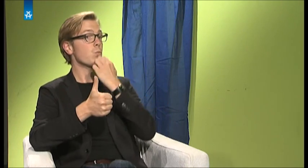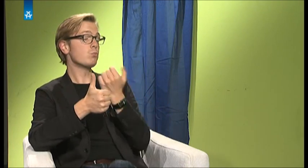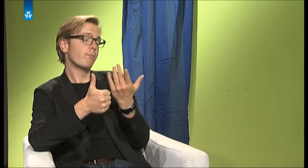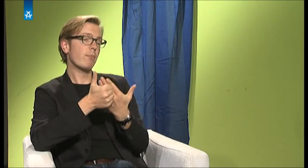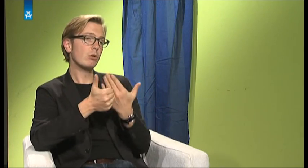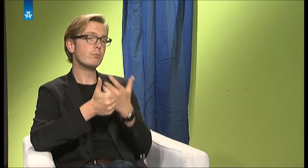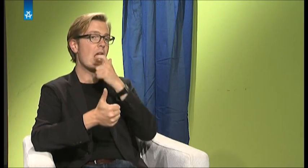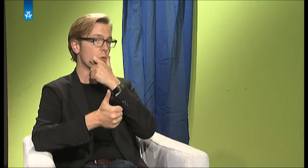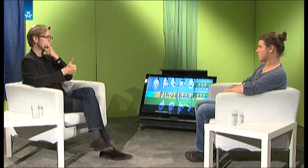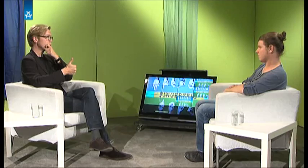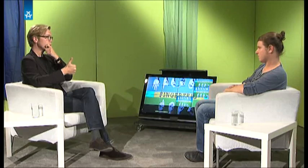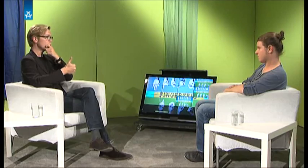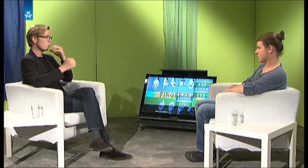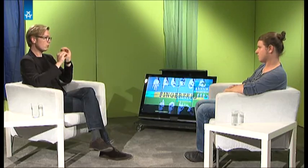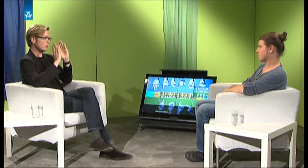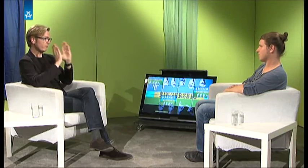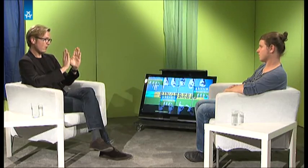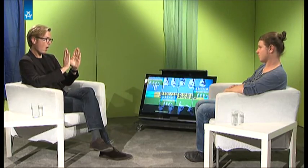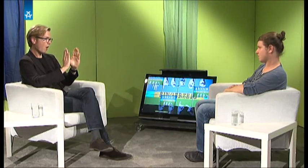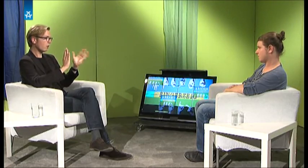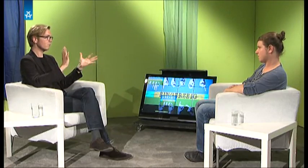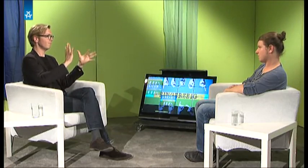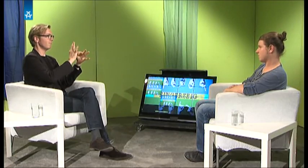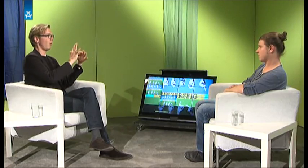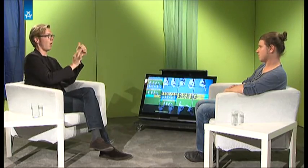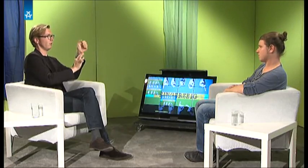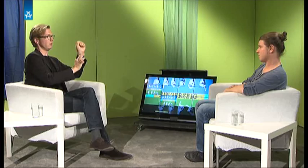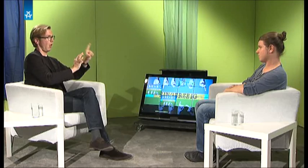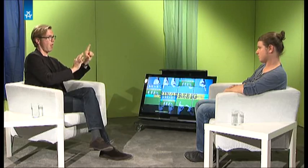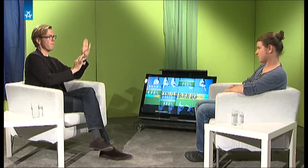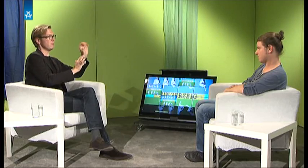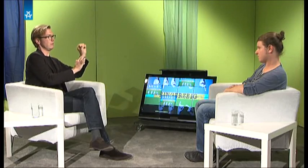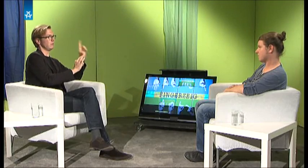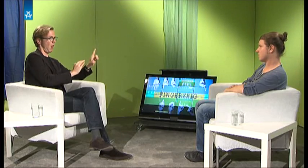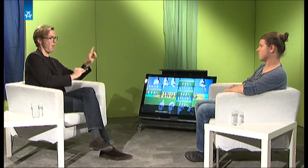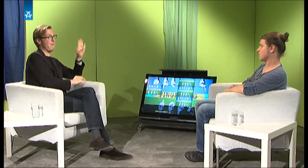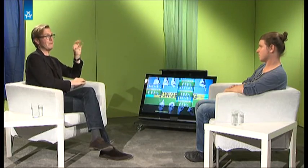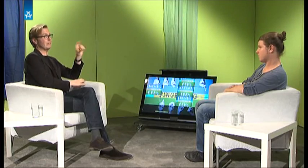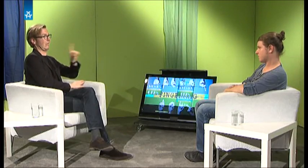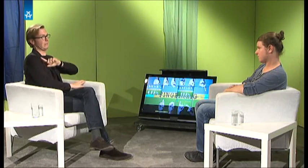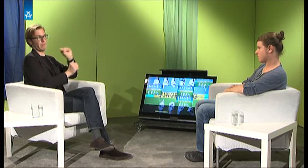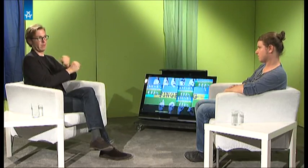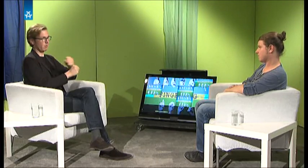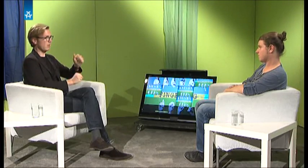Englisch geht, dass man vielleicht das englische Unterrichtsfach auch mit ASL kombiniert oder mit BSL, also British Sign Language,